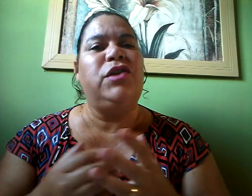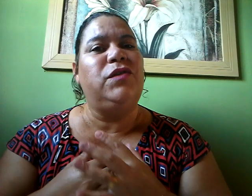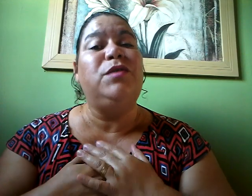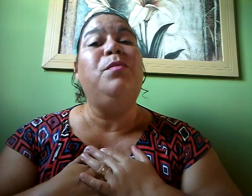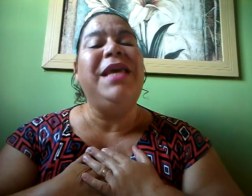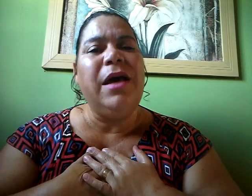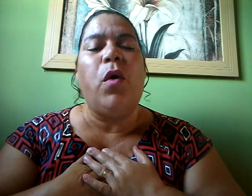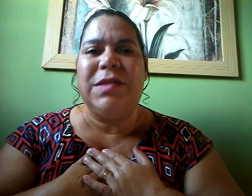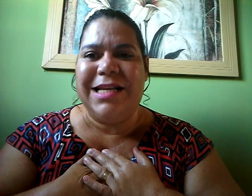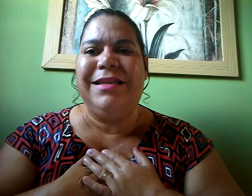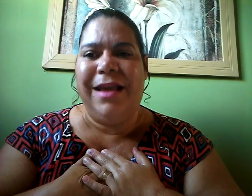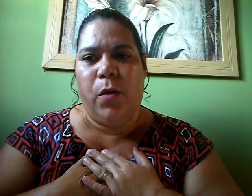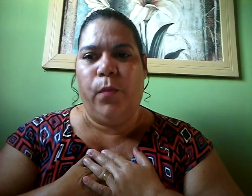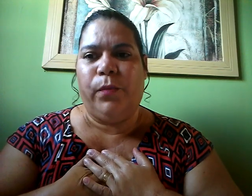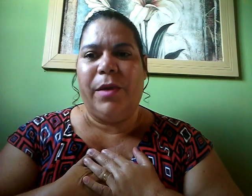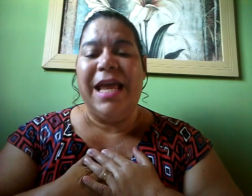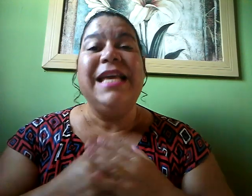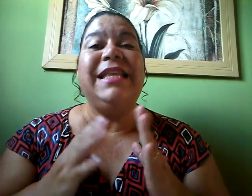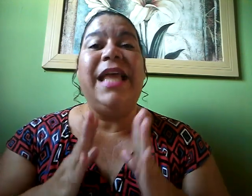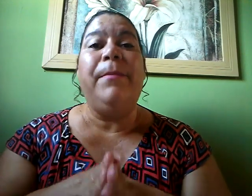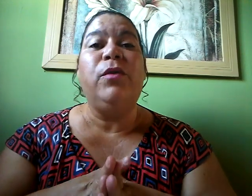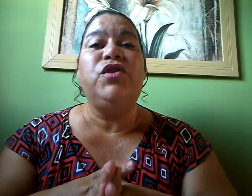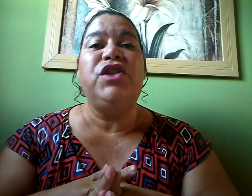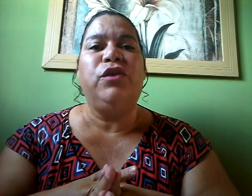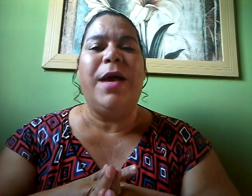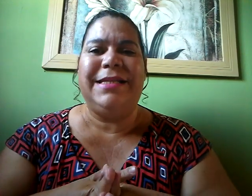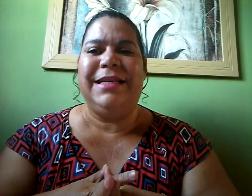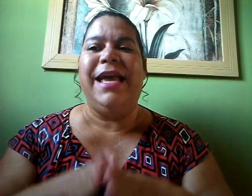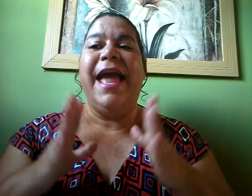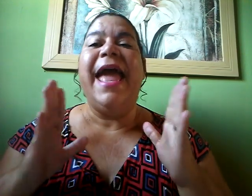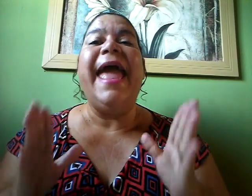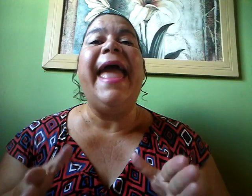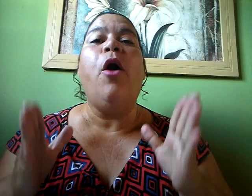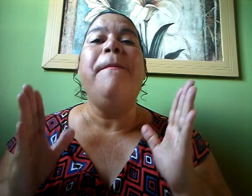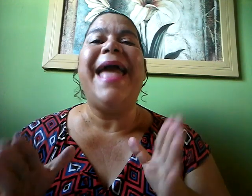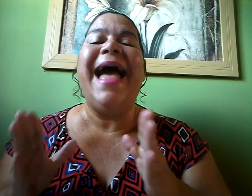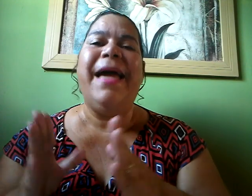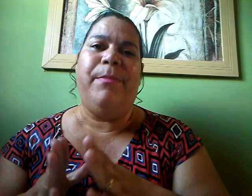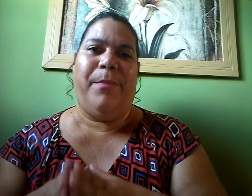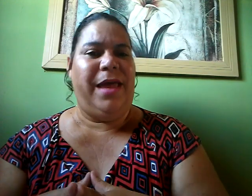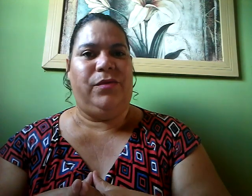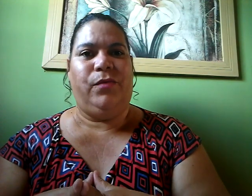Jesus Me concedeu Que tem pelo título assim Eu me arrependo